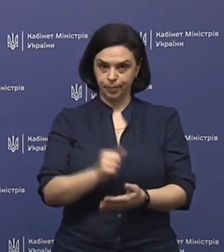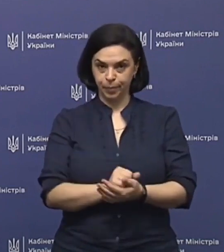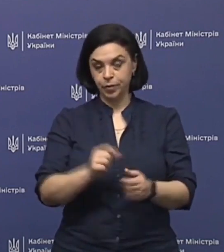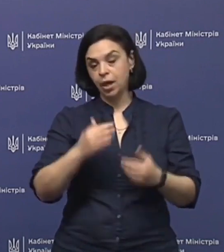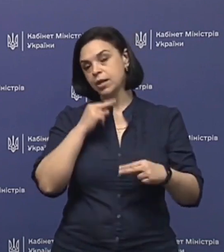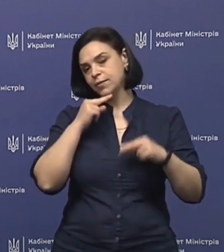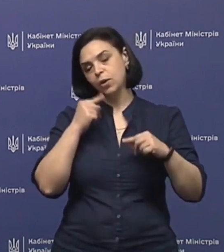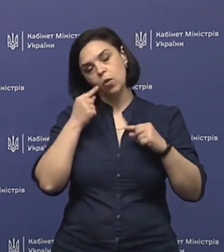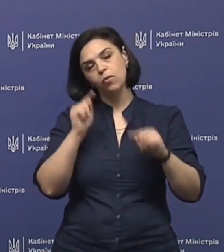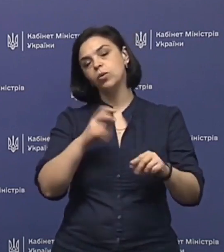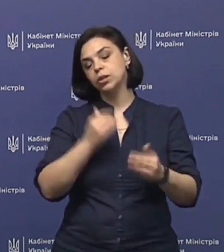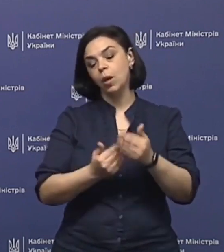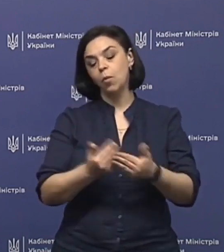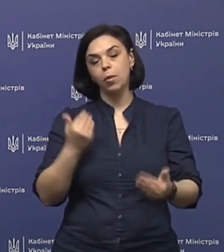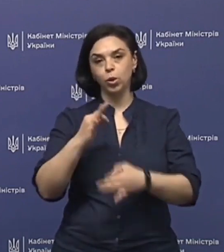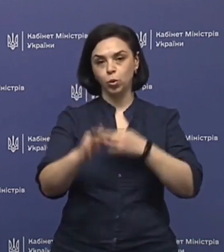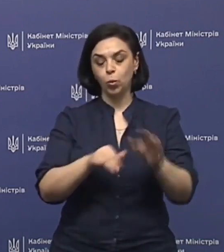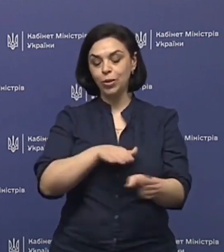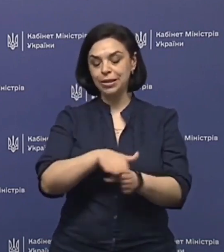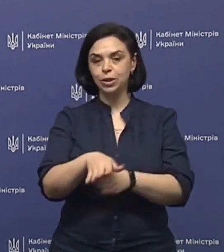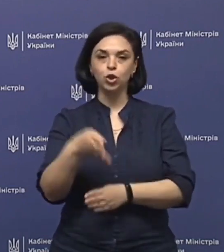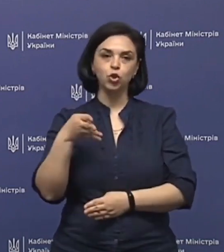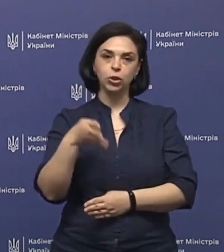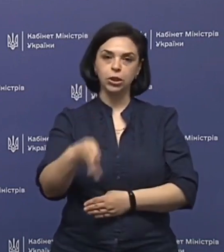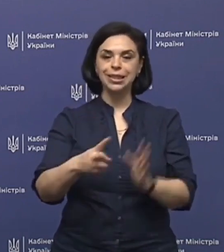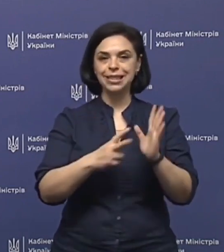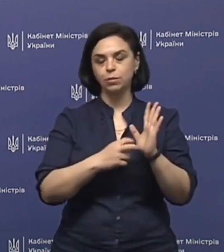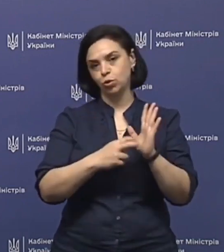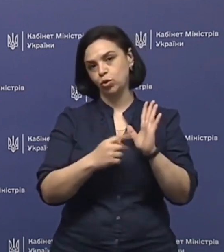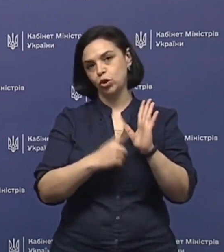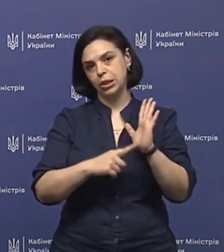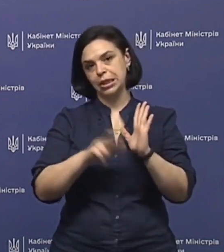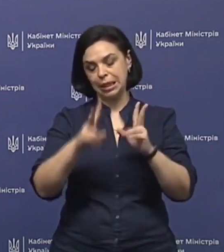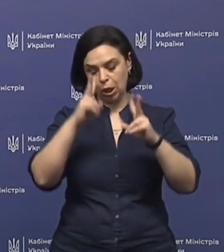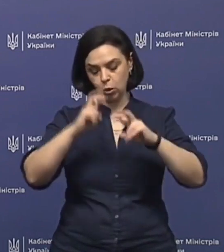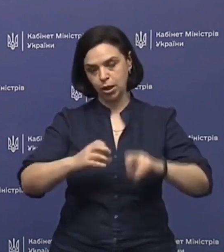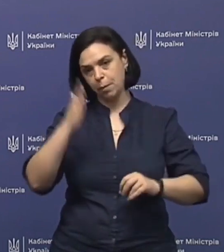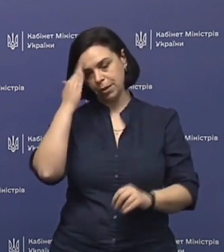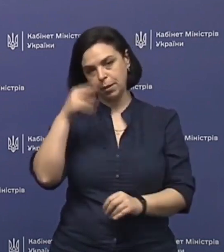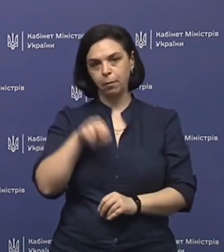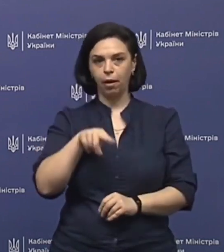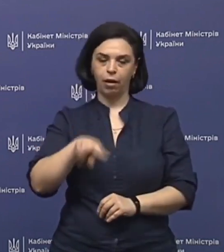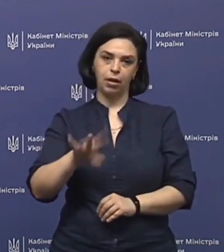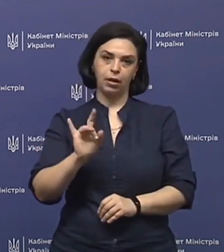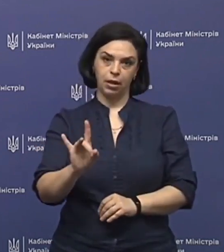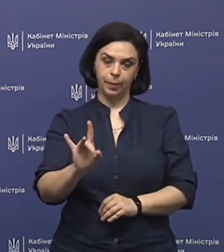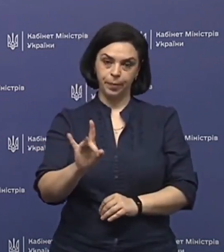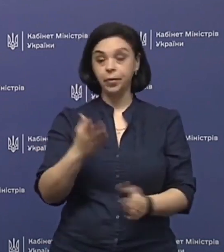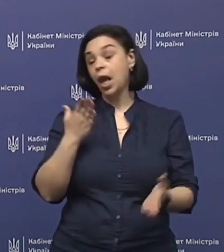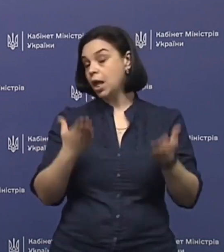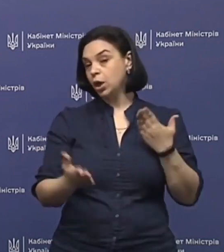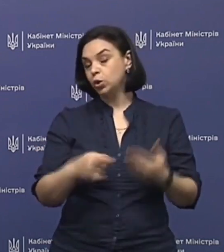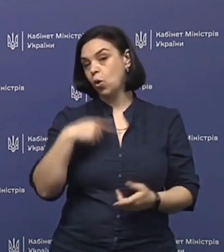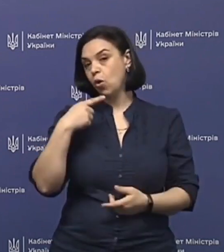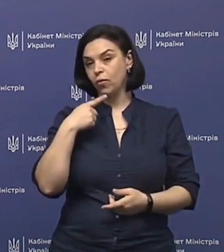Звертаю увагу, що за попередню добу здійснено 4763 дослідження методом ПЛР. Якщо